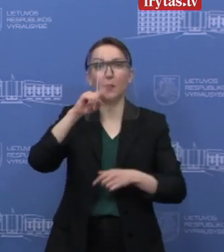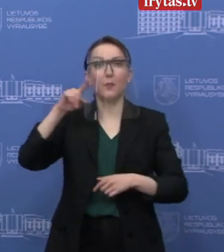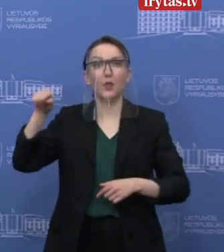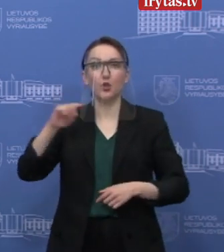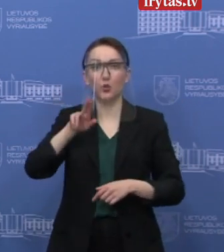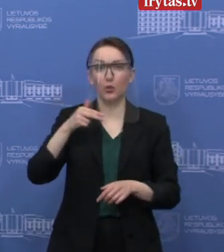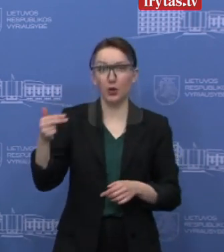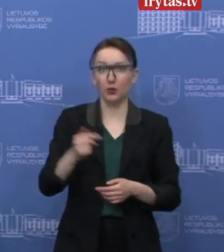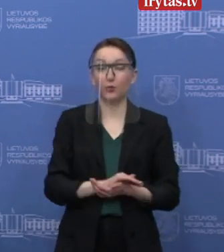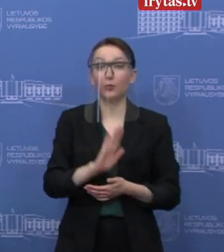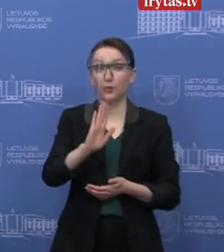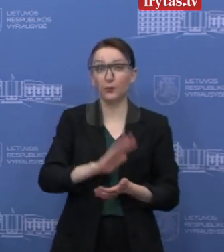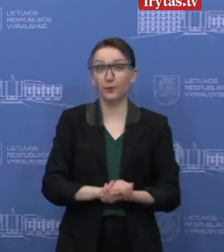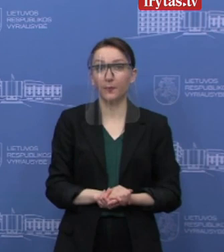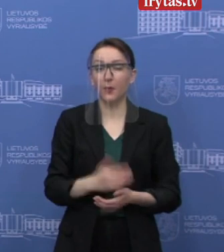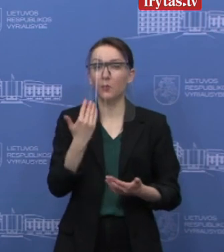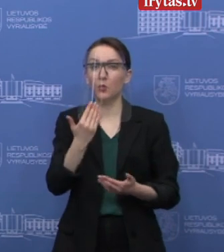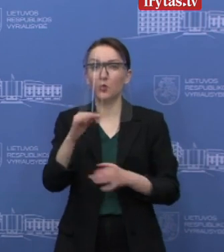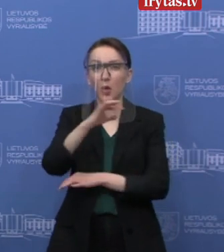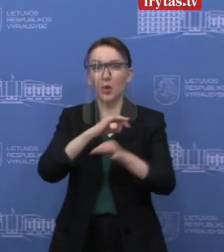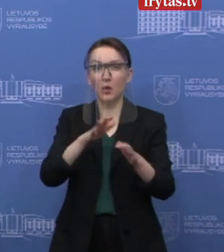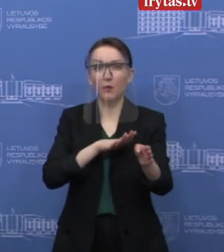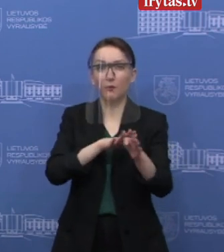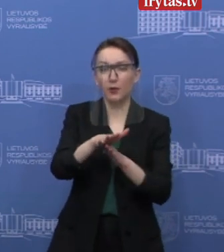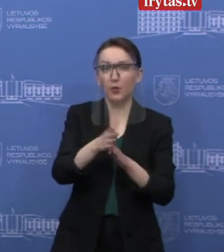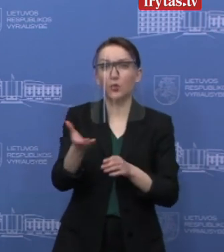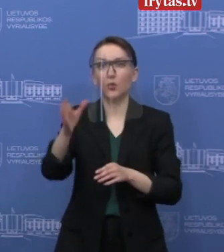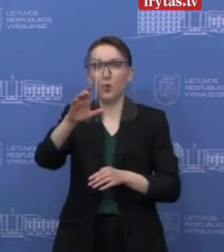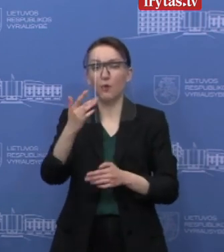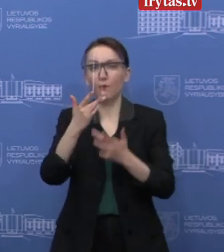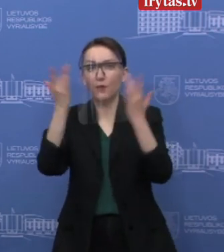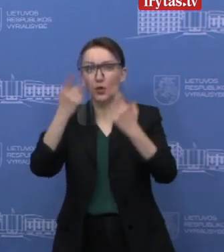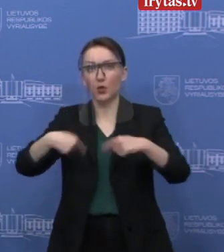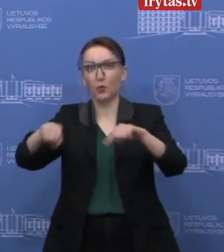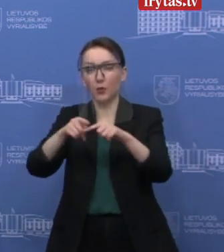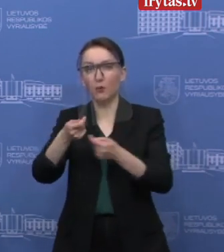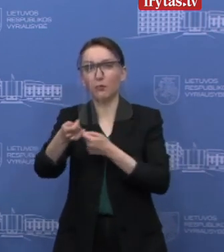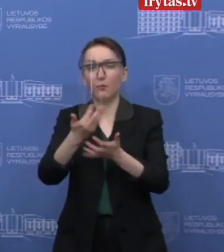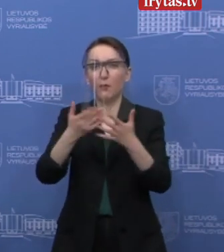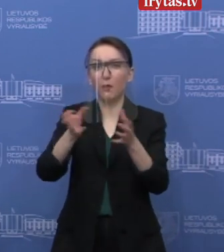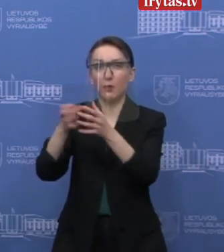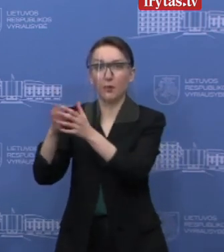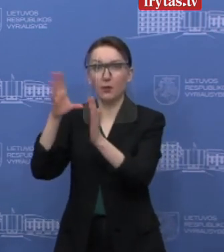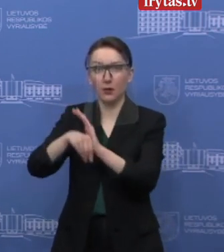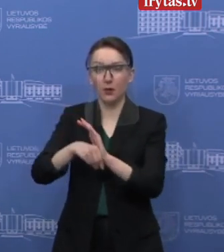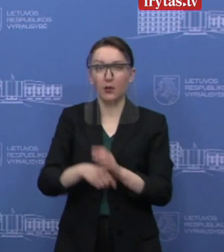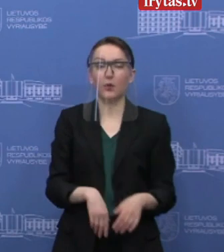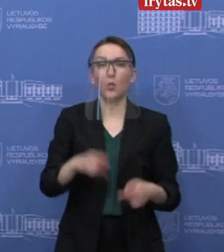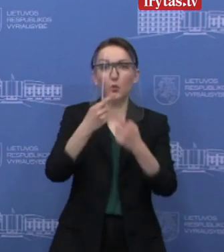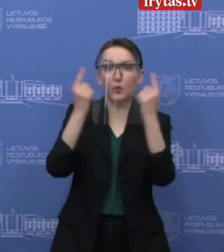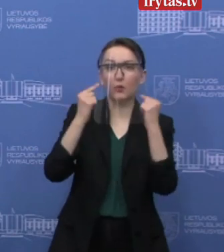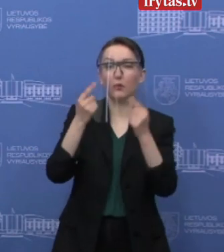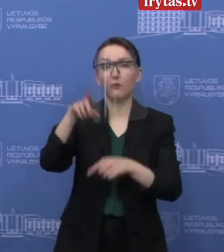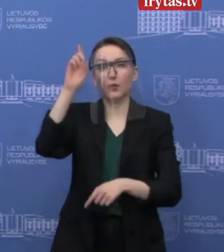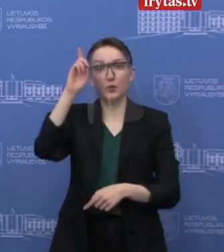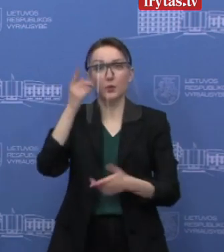eurų. Ir mūsų projektų vykdytojai, tai yra daugiausiai viešojos sektoriaus organizacijos, tai yra universitetai,